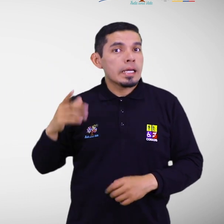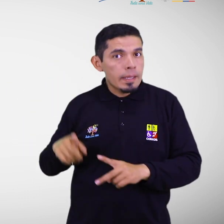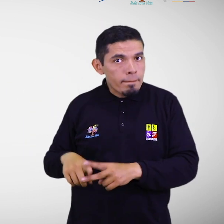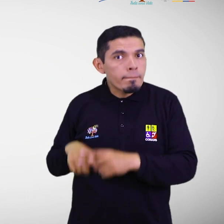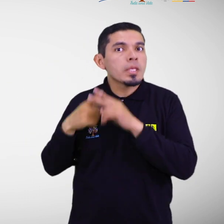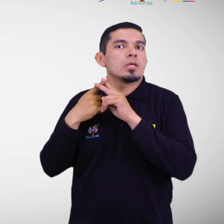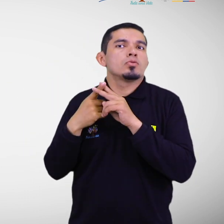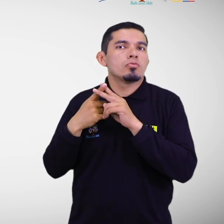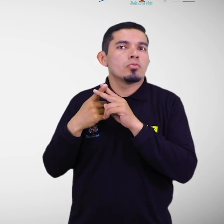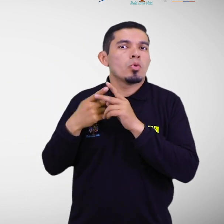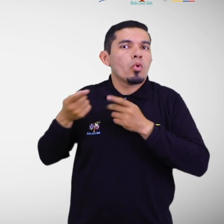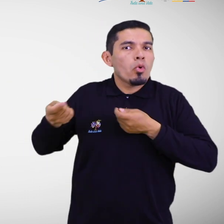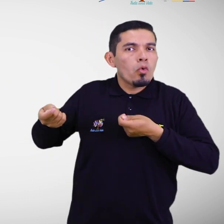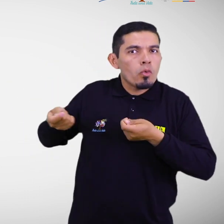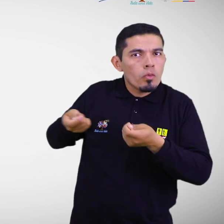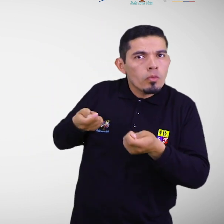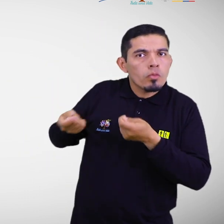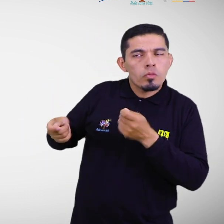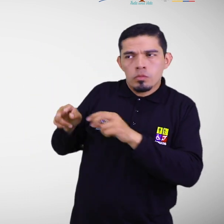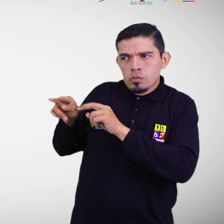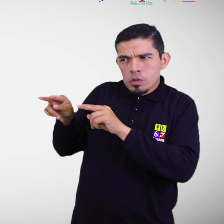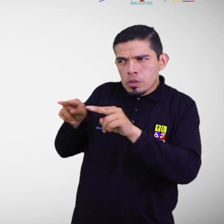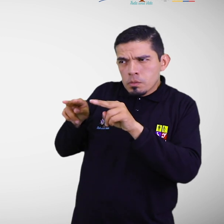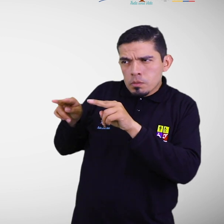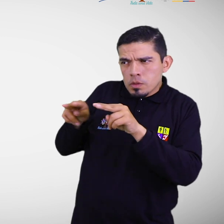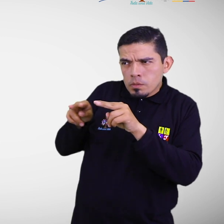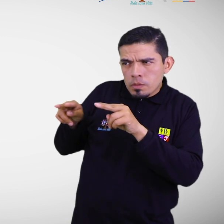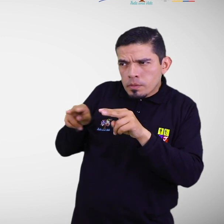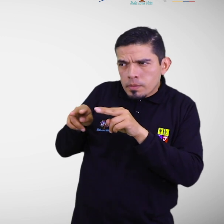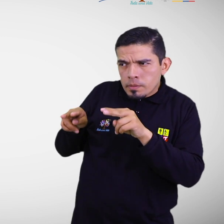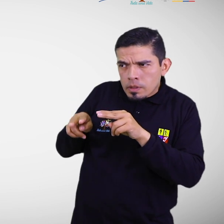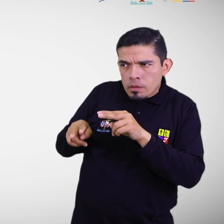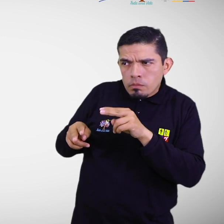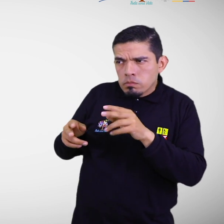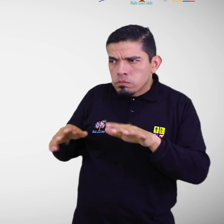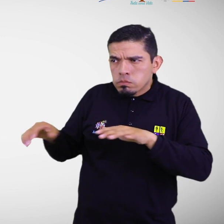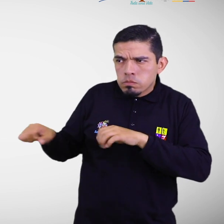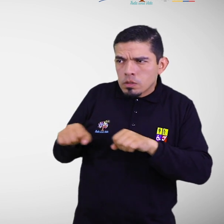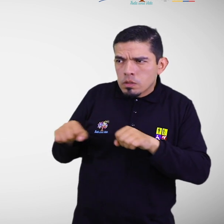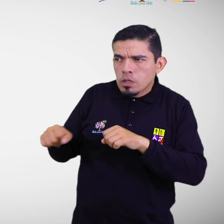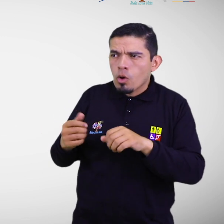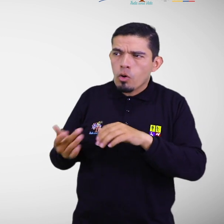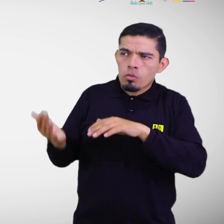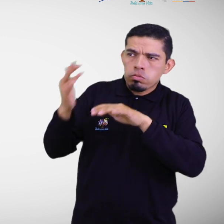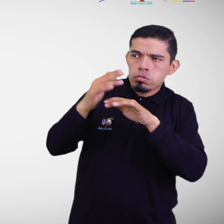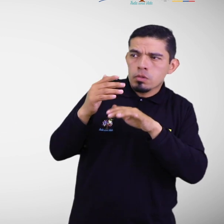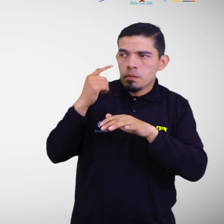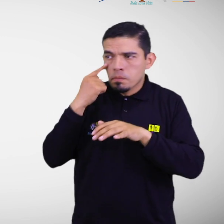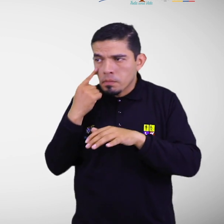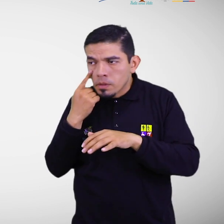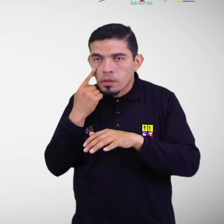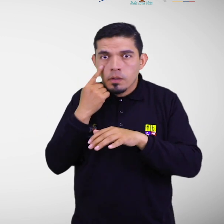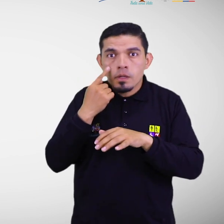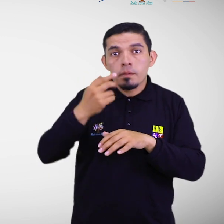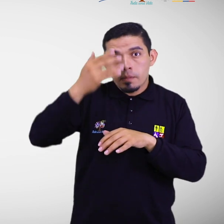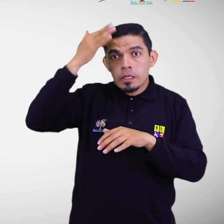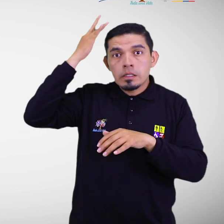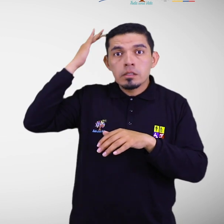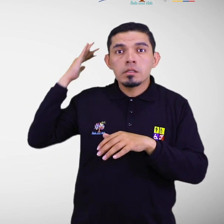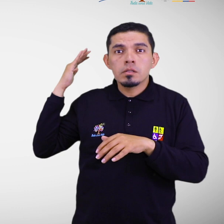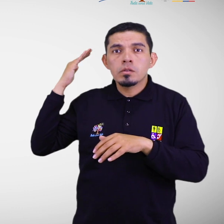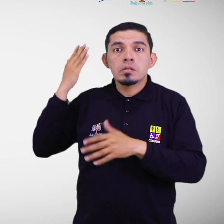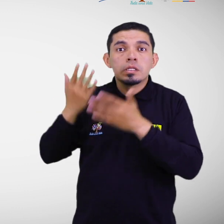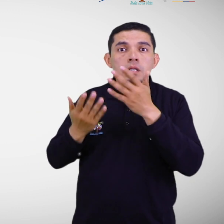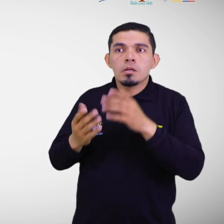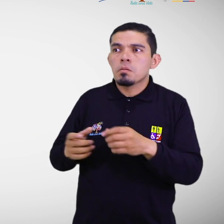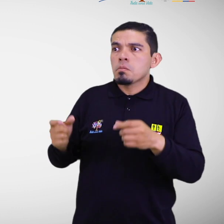El monitoreo de los parámetros indican una activación significativa de la amenaza. Las condiciones y parámetros indican que